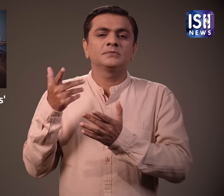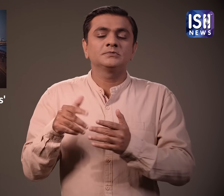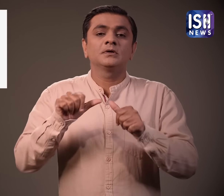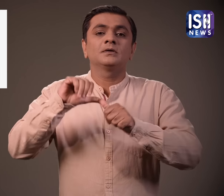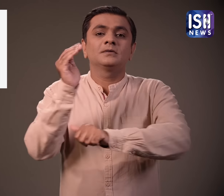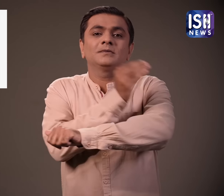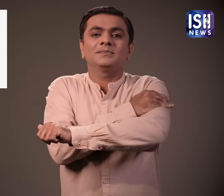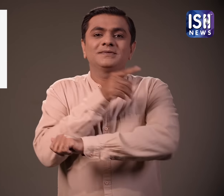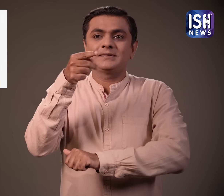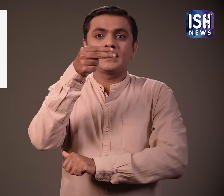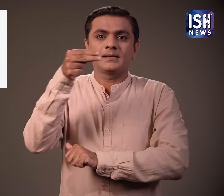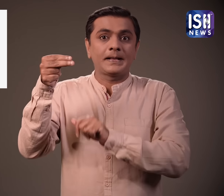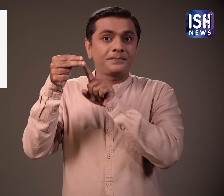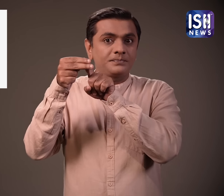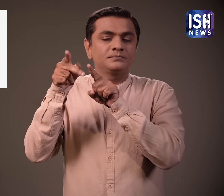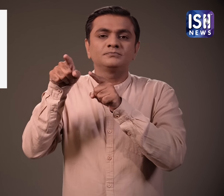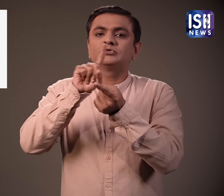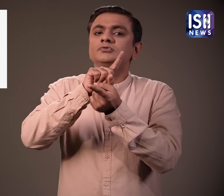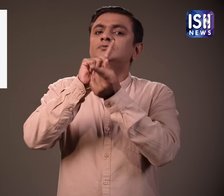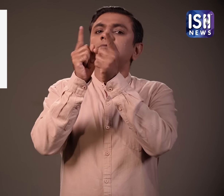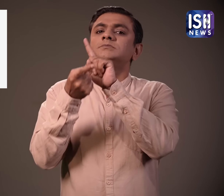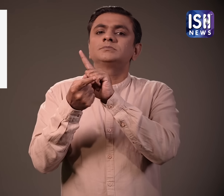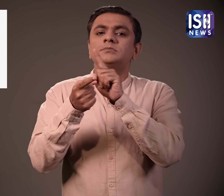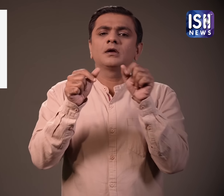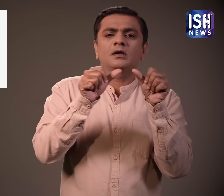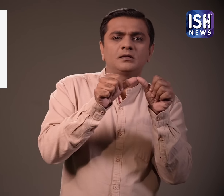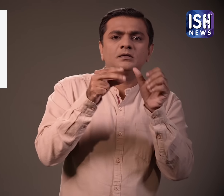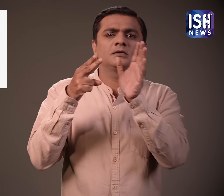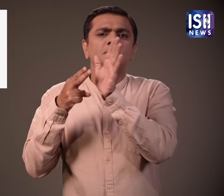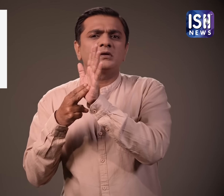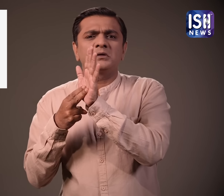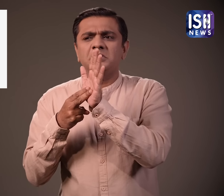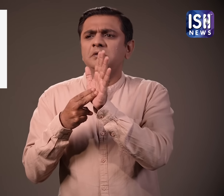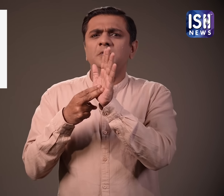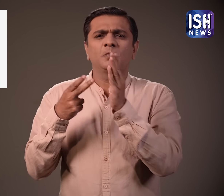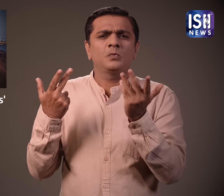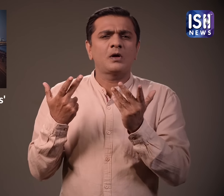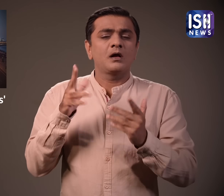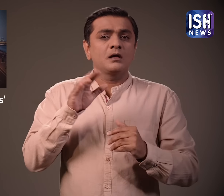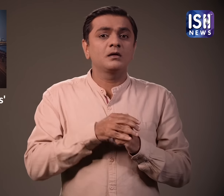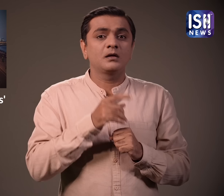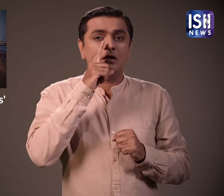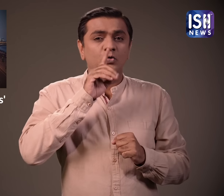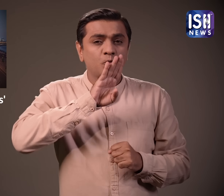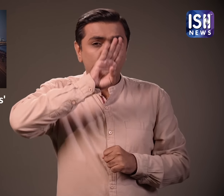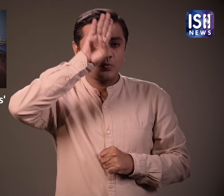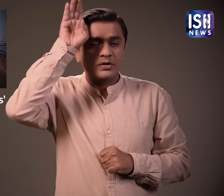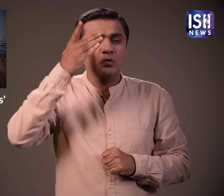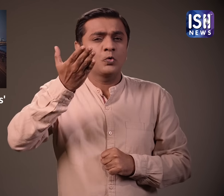इसके अलावा एहमद नगर का नाम बदल कर अहिल्या नगर रखा जाएगा। ये रानी अहिल्या